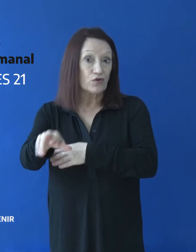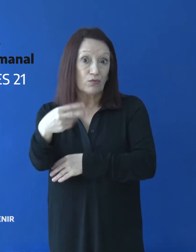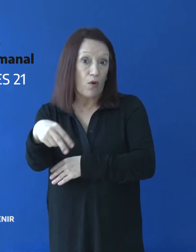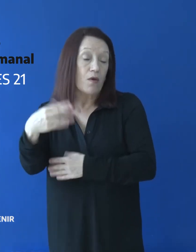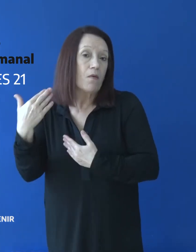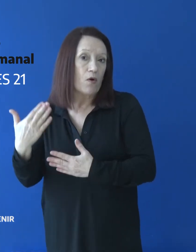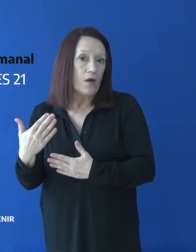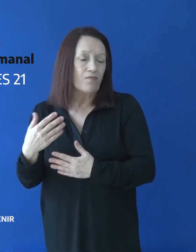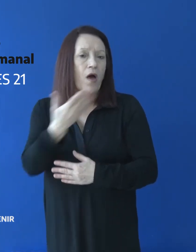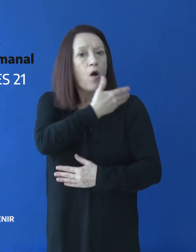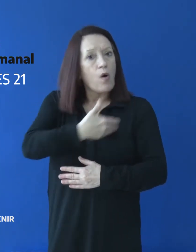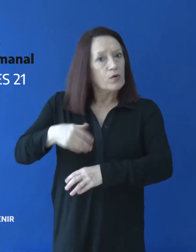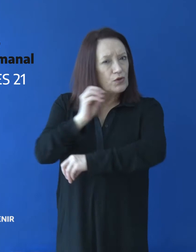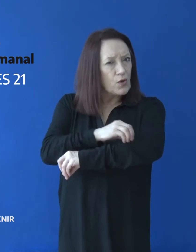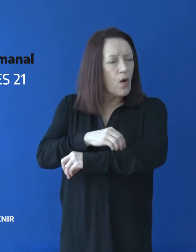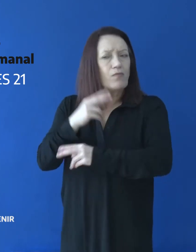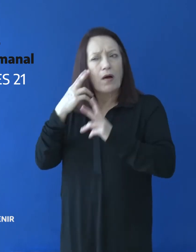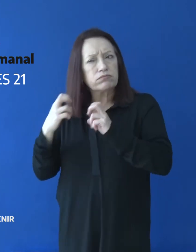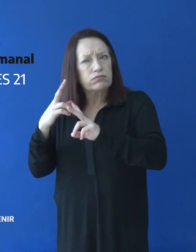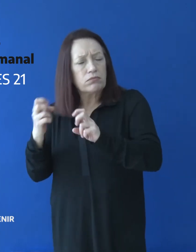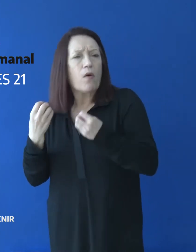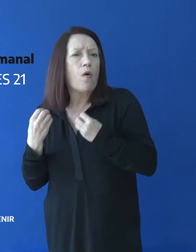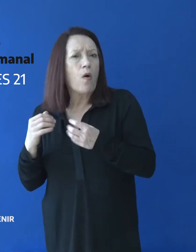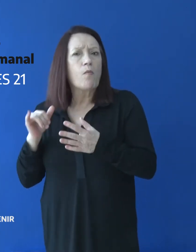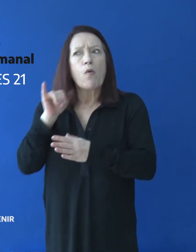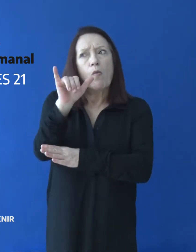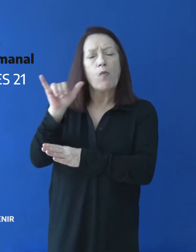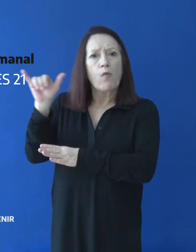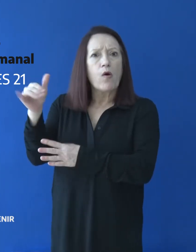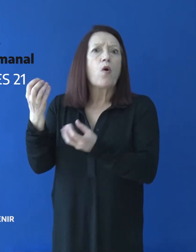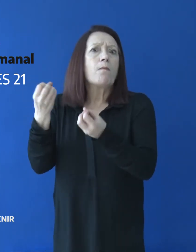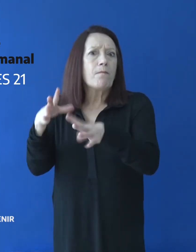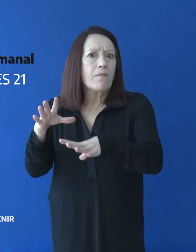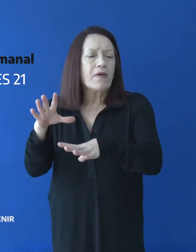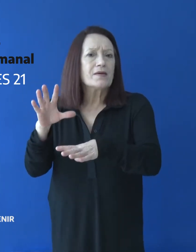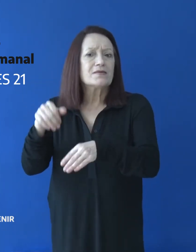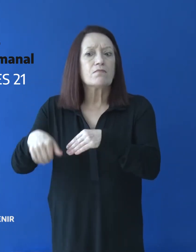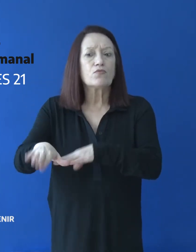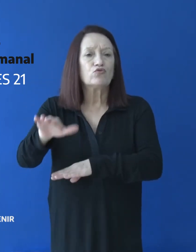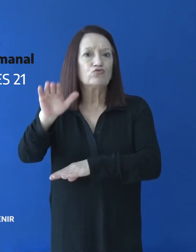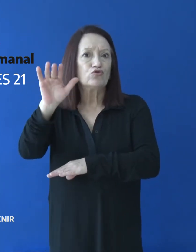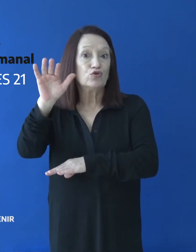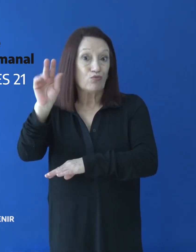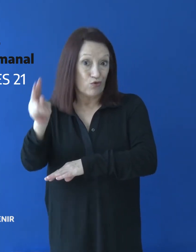analiza la posibilidad de que el transporte aéreo comience a funcionar en la provincia a partir del mes de noviembre.